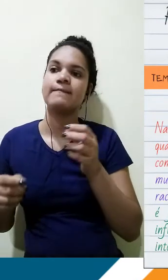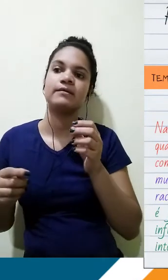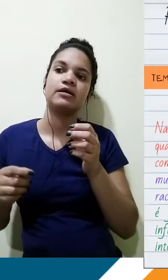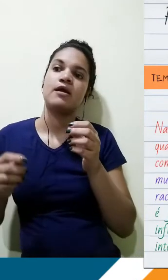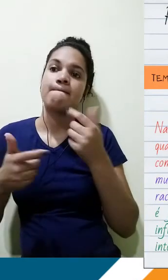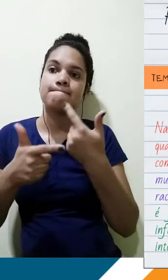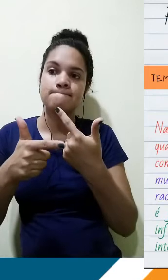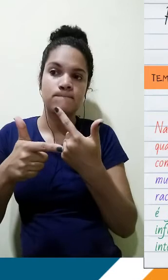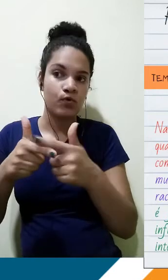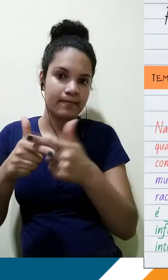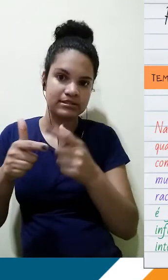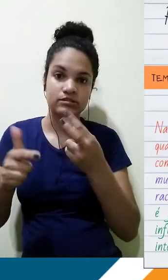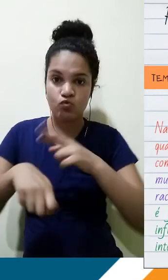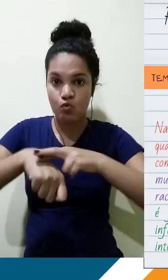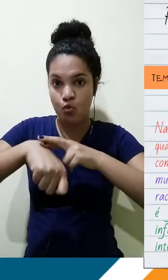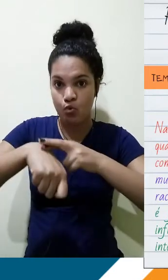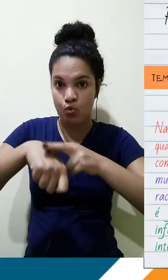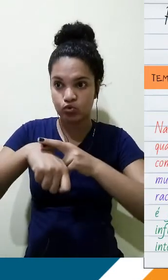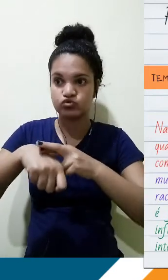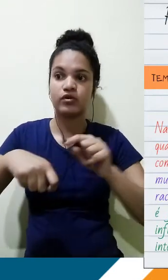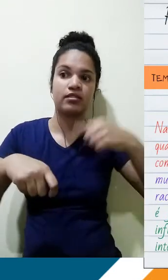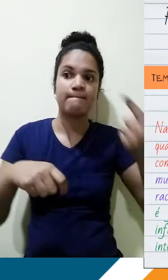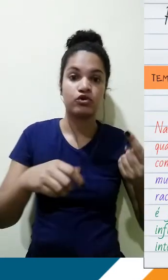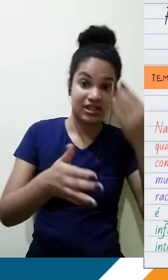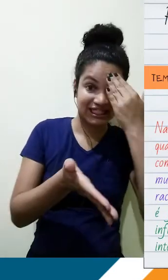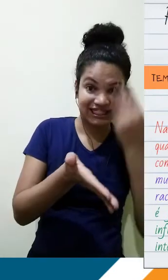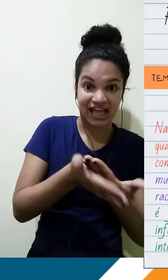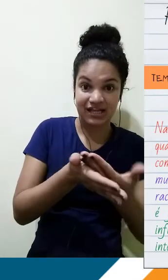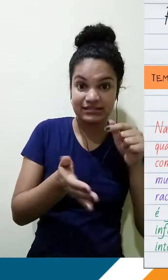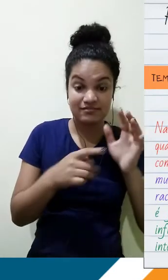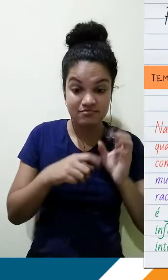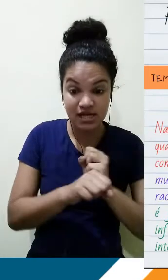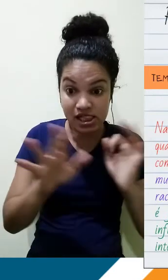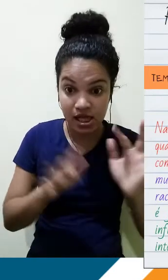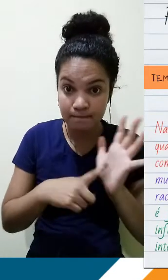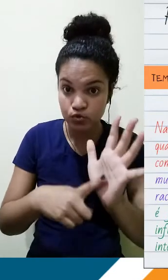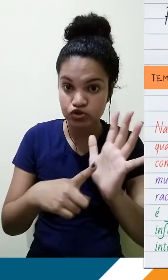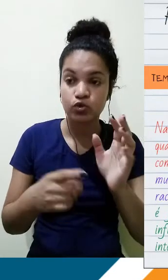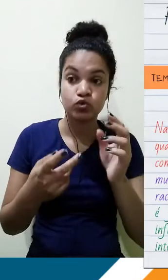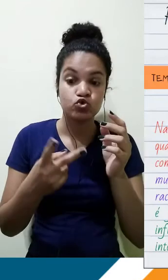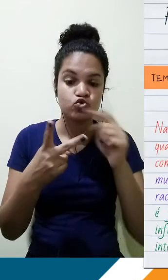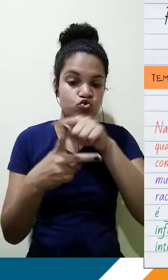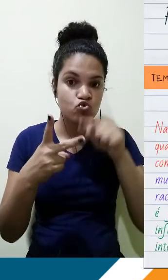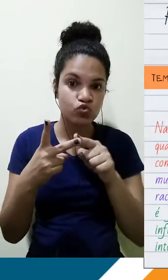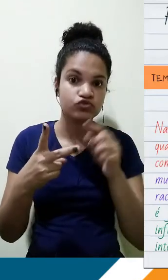problematização e, por último, uma tese que é uma tese explícita, indicando os dois pontos que serão abordados em D1 e D2.